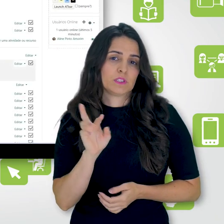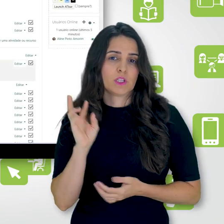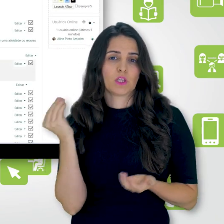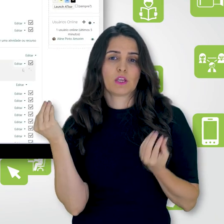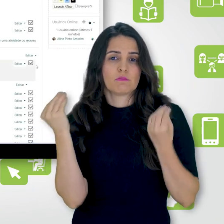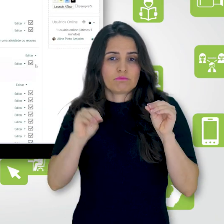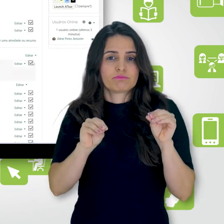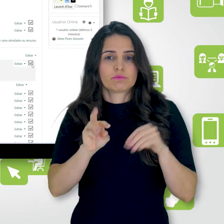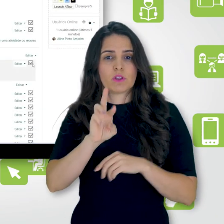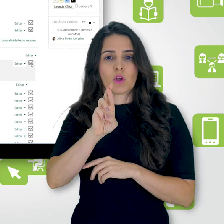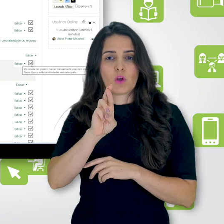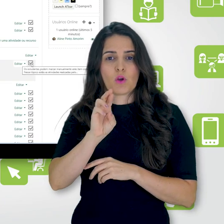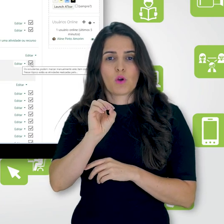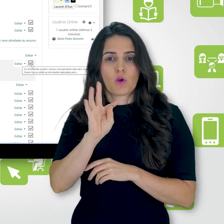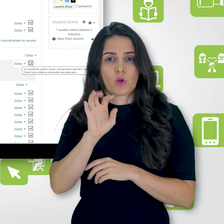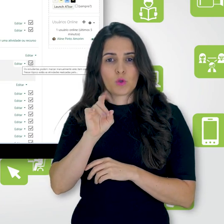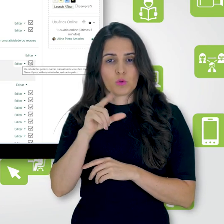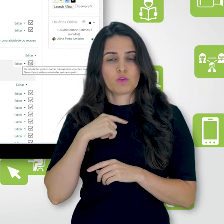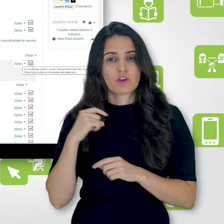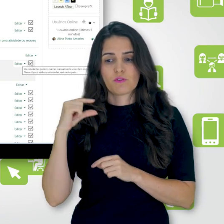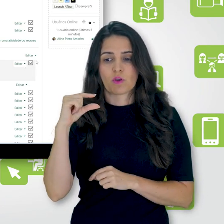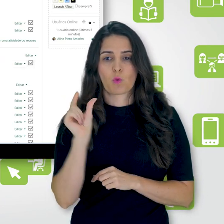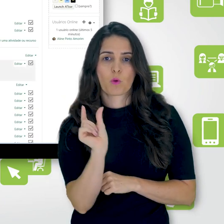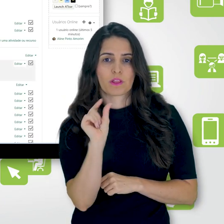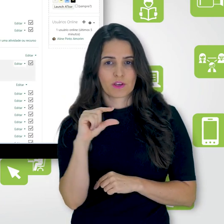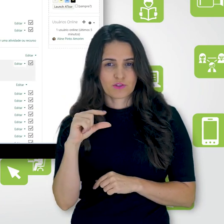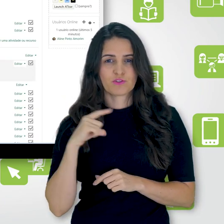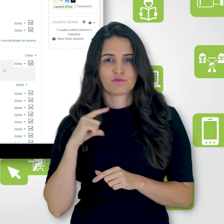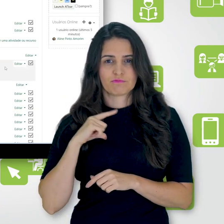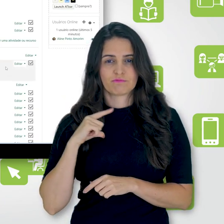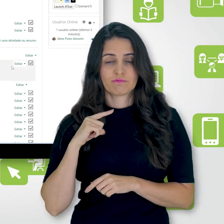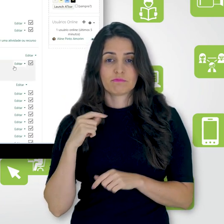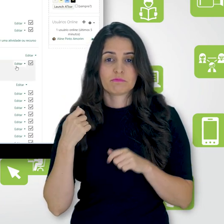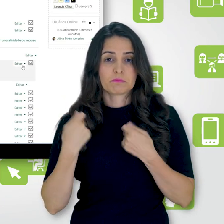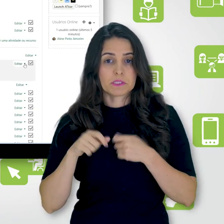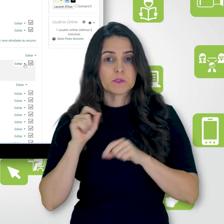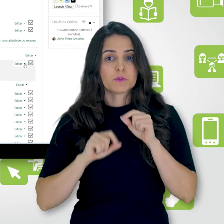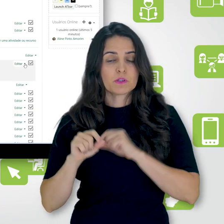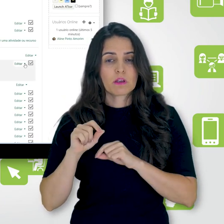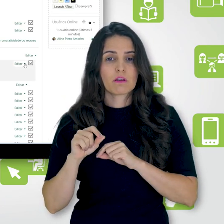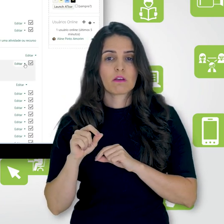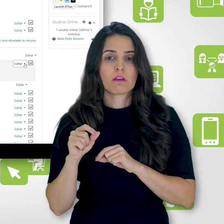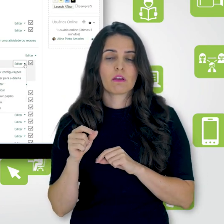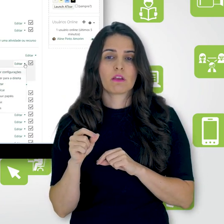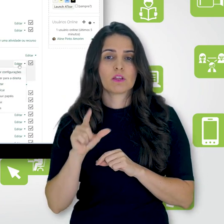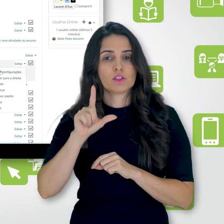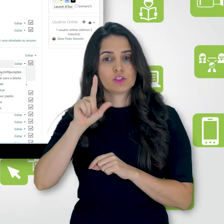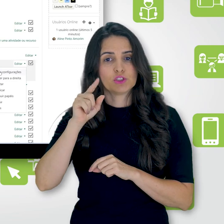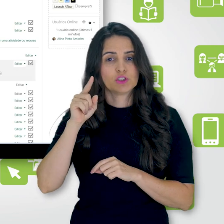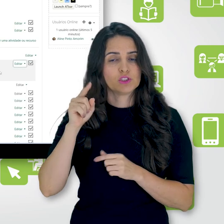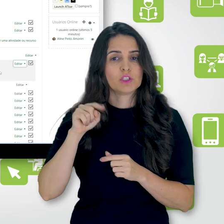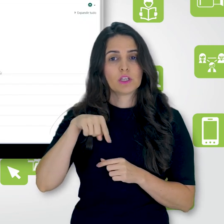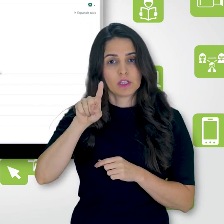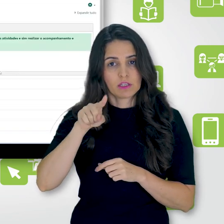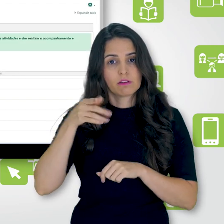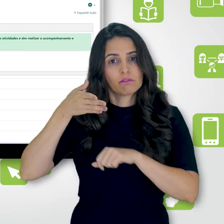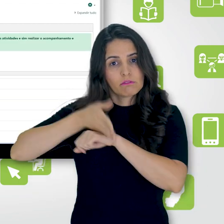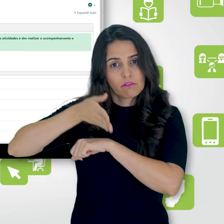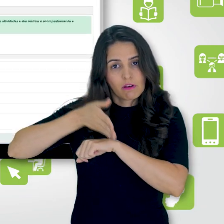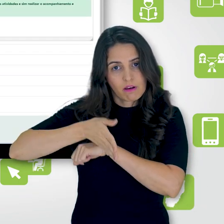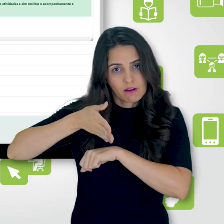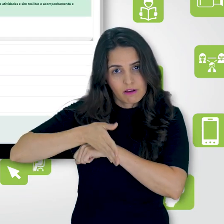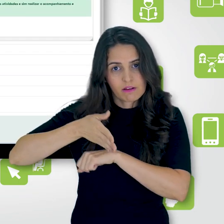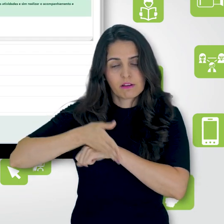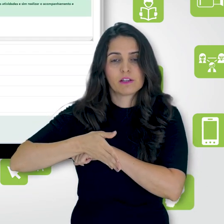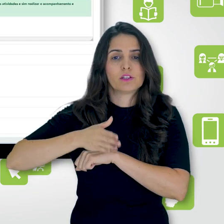gente insere, vem com um quadradinho. Então, nós precisamos fazer o procedimento contrário. Ir lá